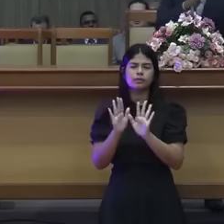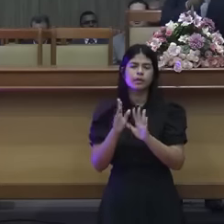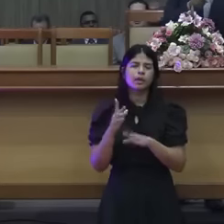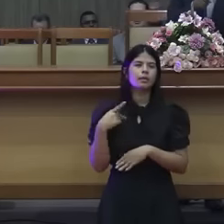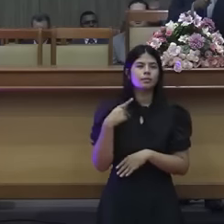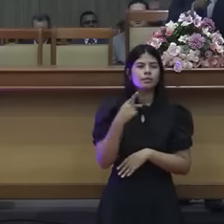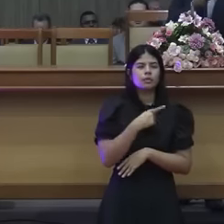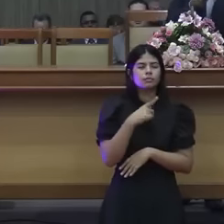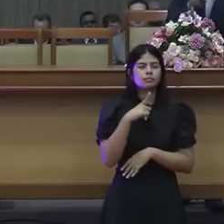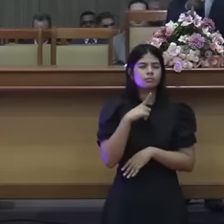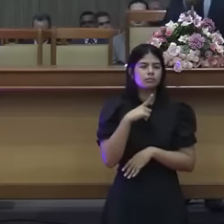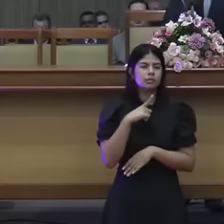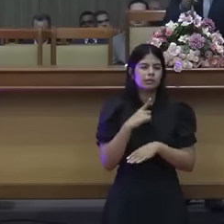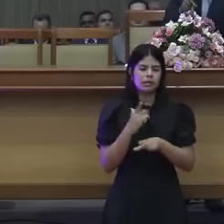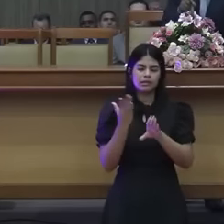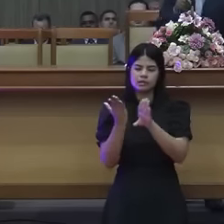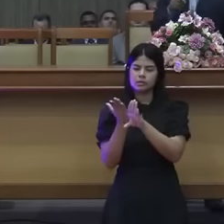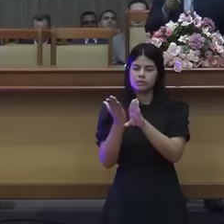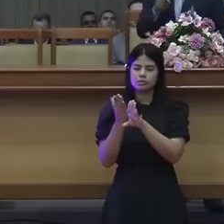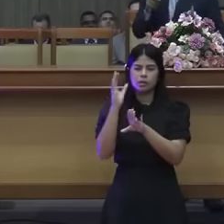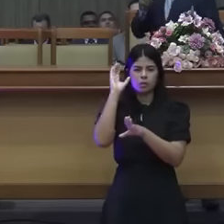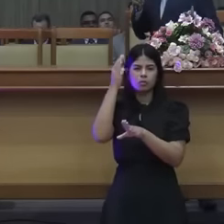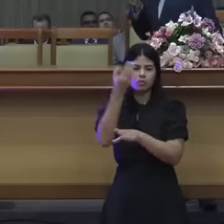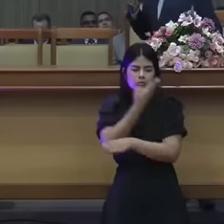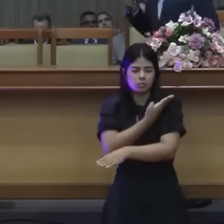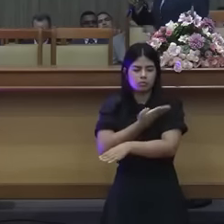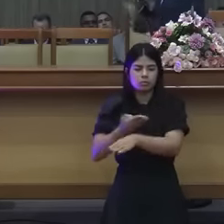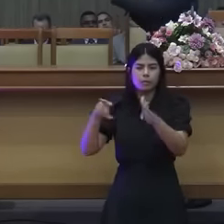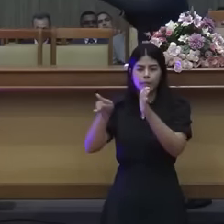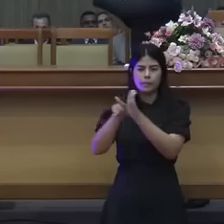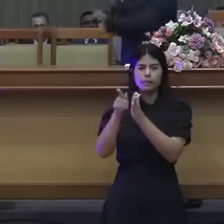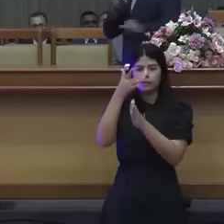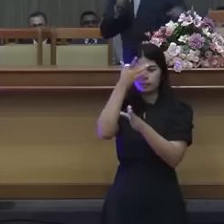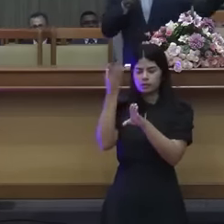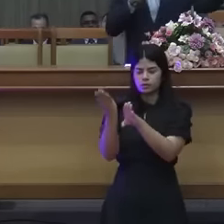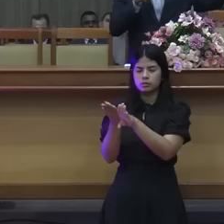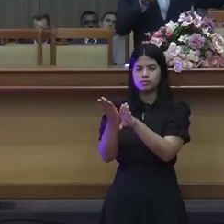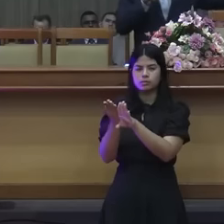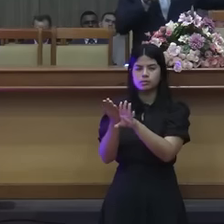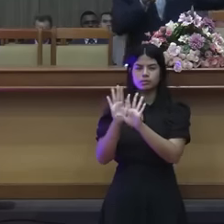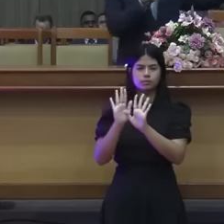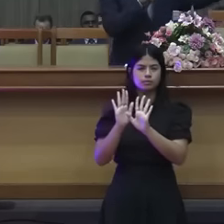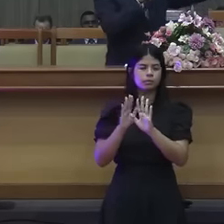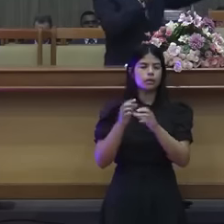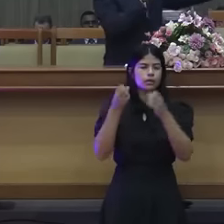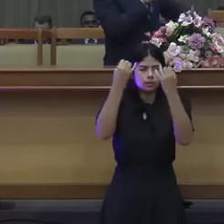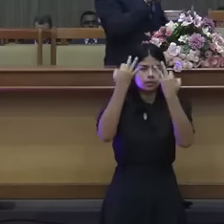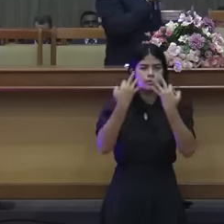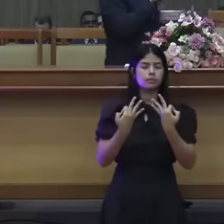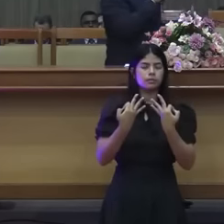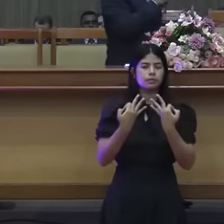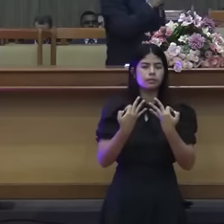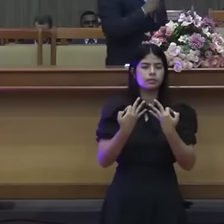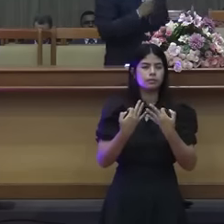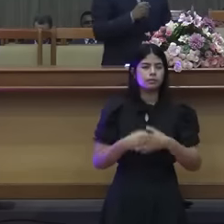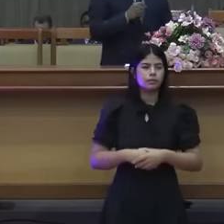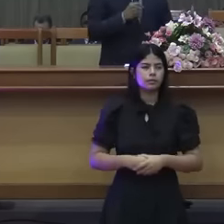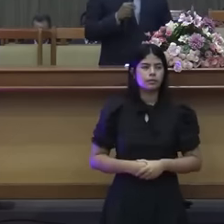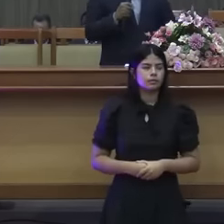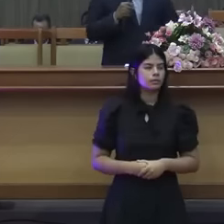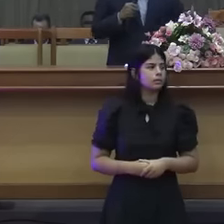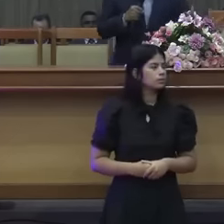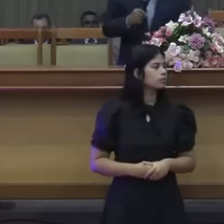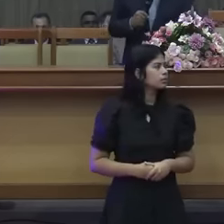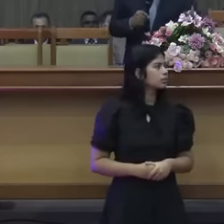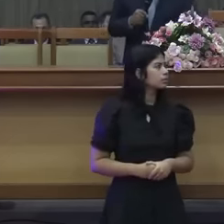as pessoas não cristãs têm? Têm. Coloca aí na tela, Jorge, Colossenses 2, verso 8.